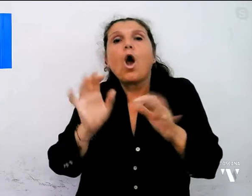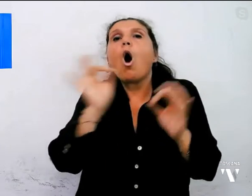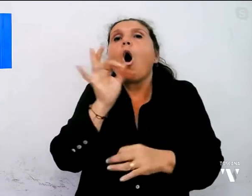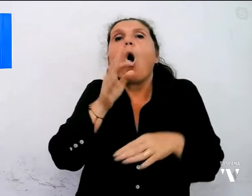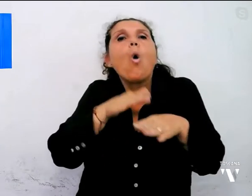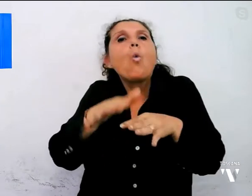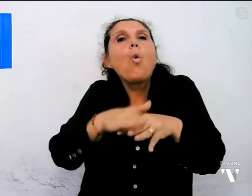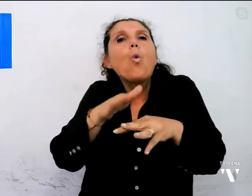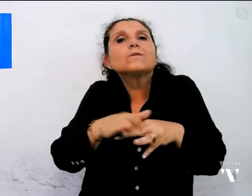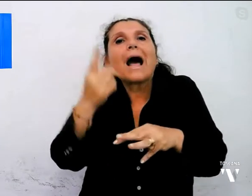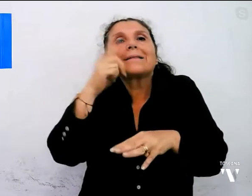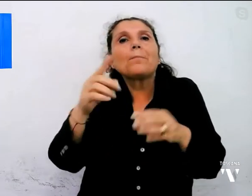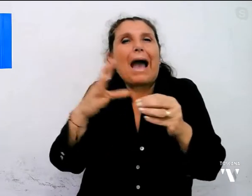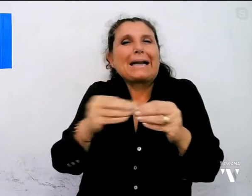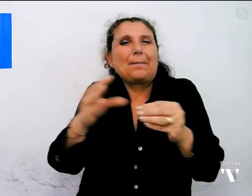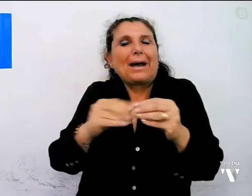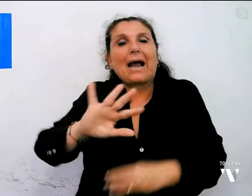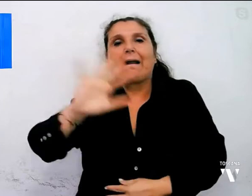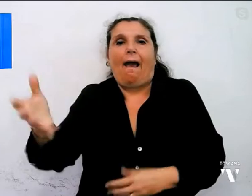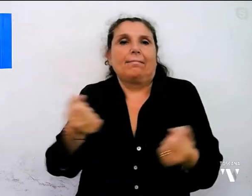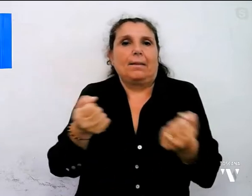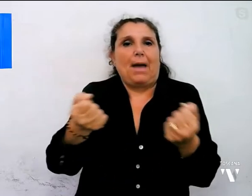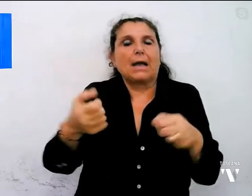riparare altri veicoli.